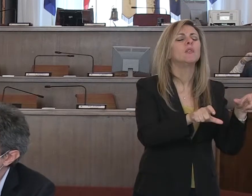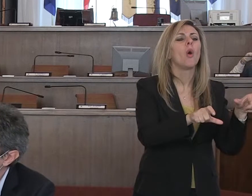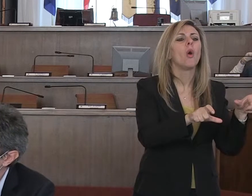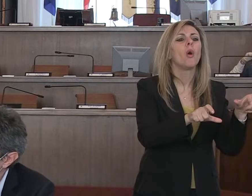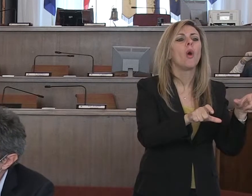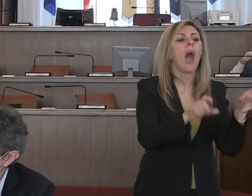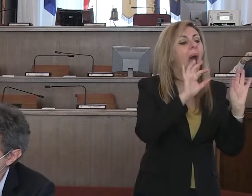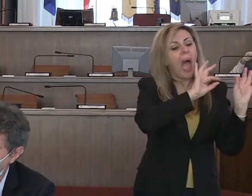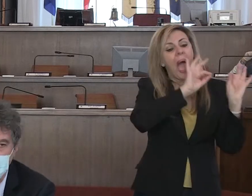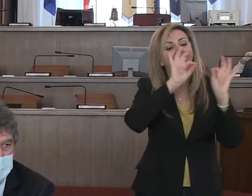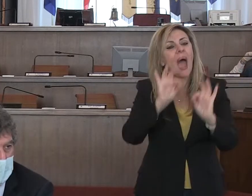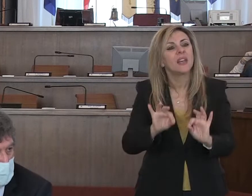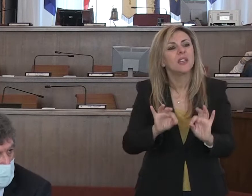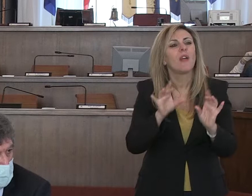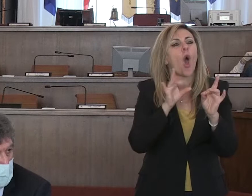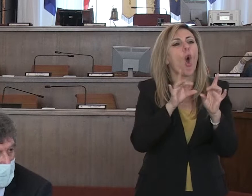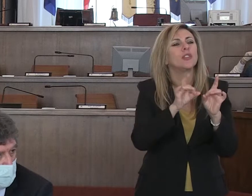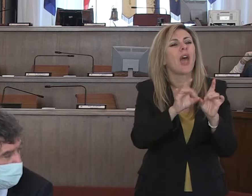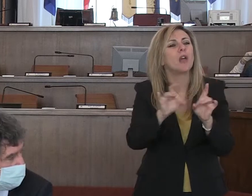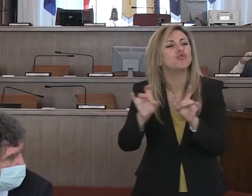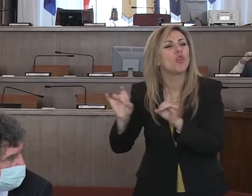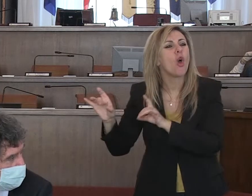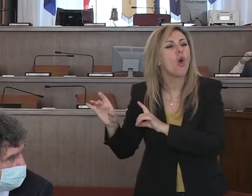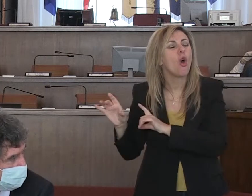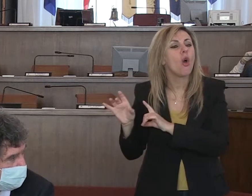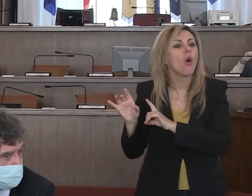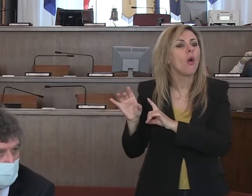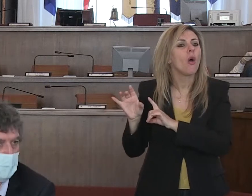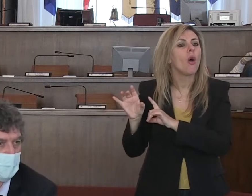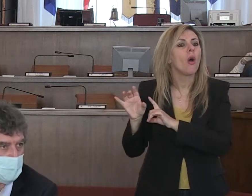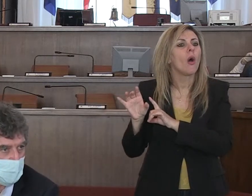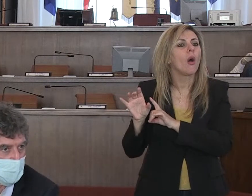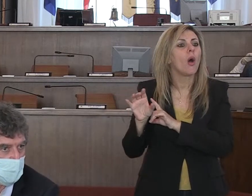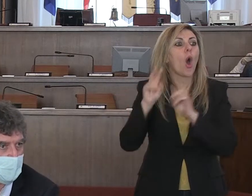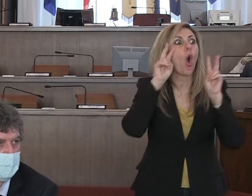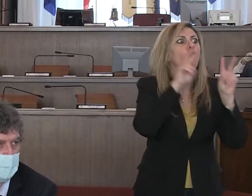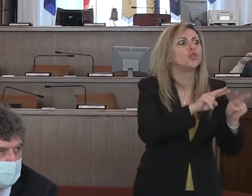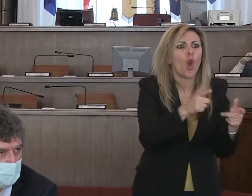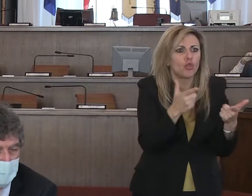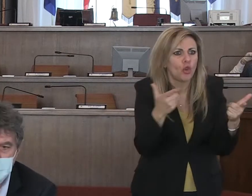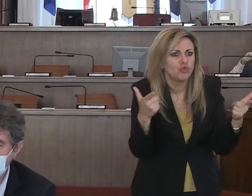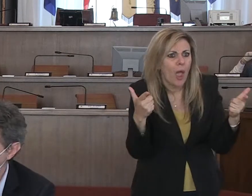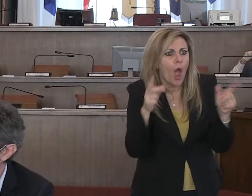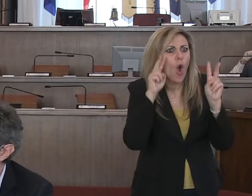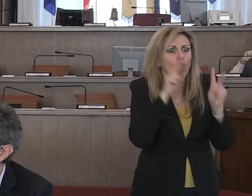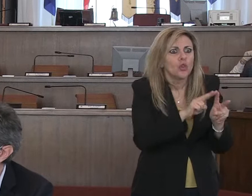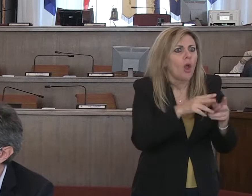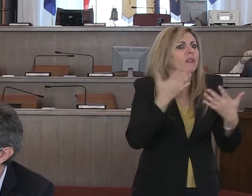la modalità del contagio non è sotto controllo, non è tracciabile.